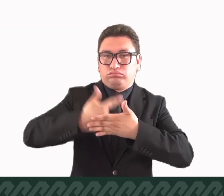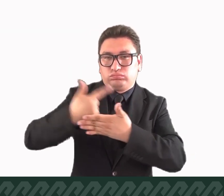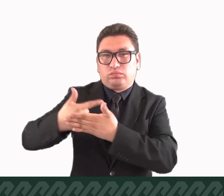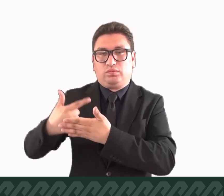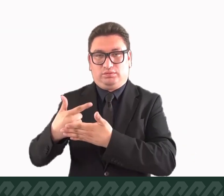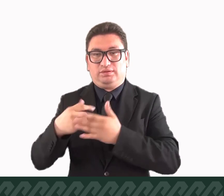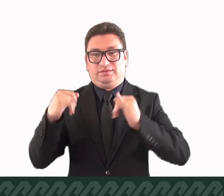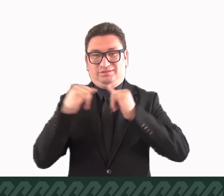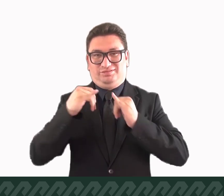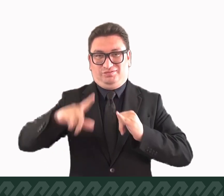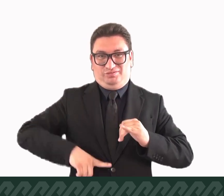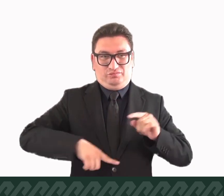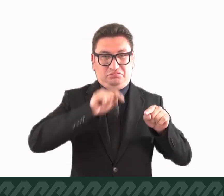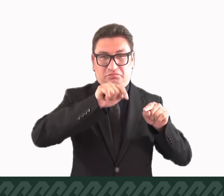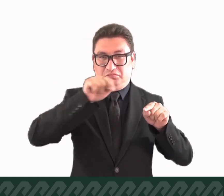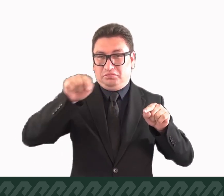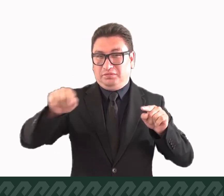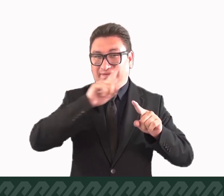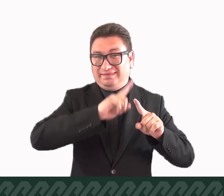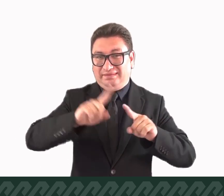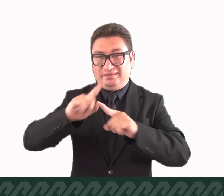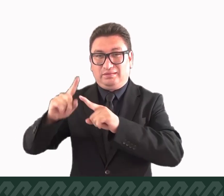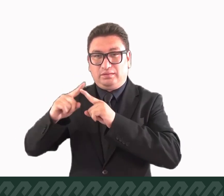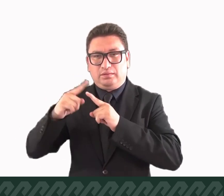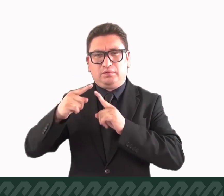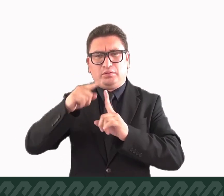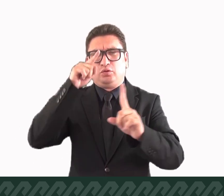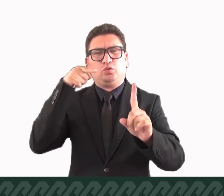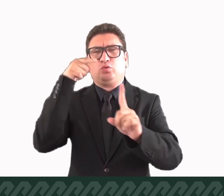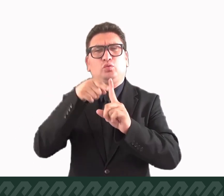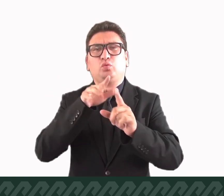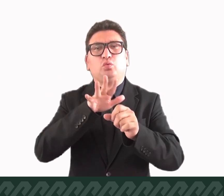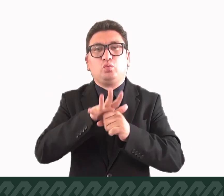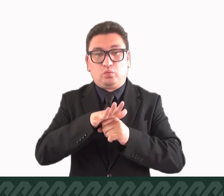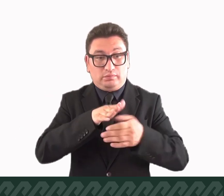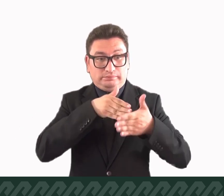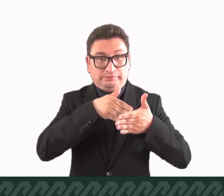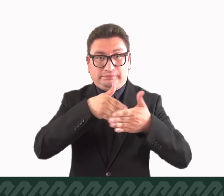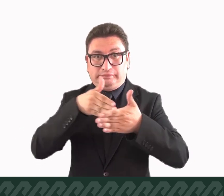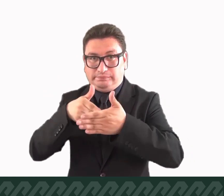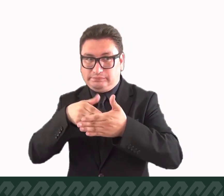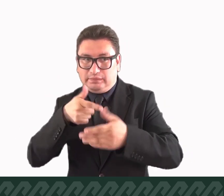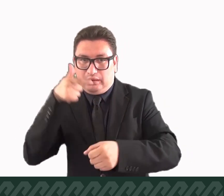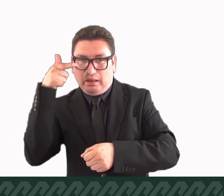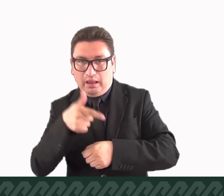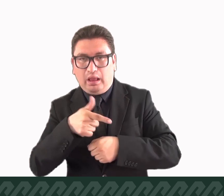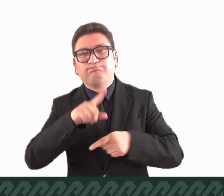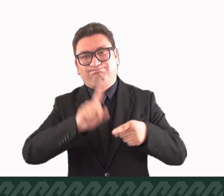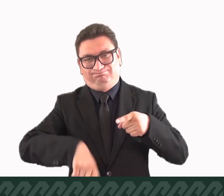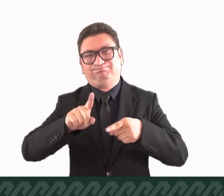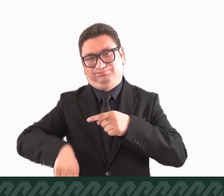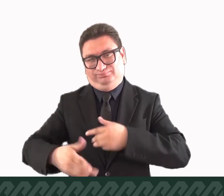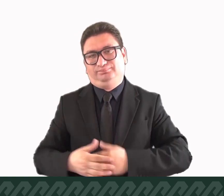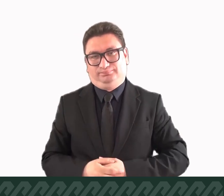registros que tengan las dependencias de gobierno para identificar y eliminar barreras.